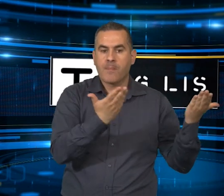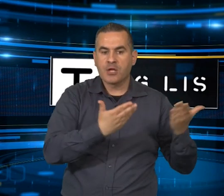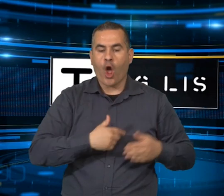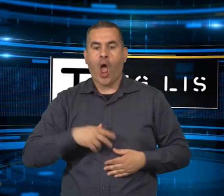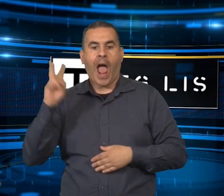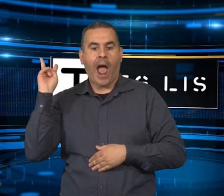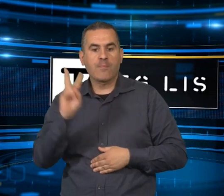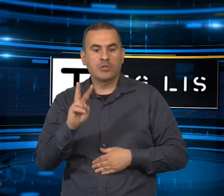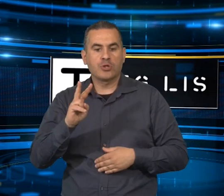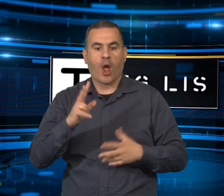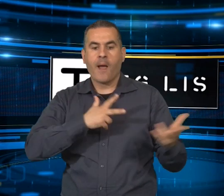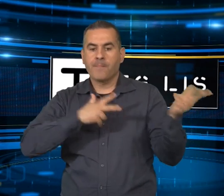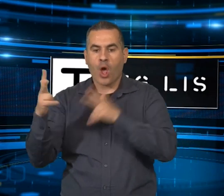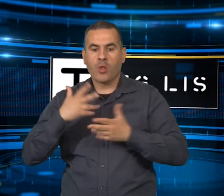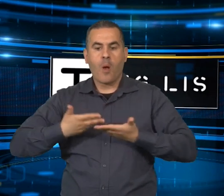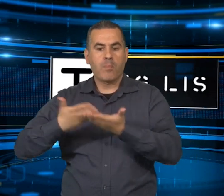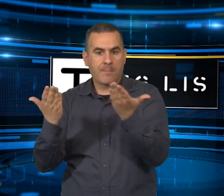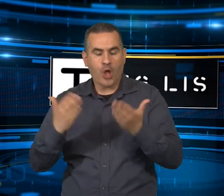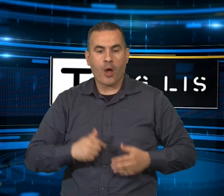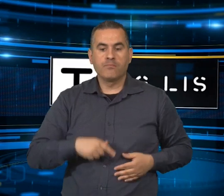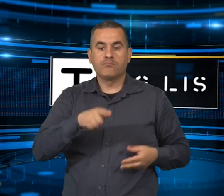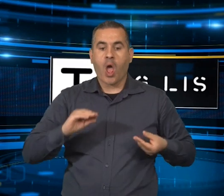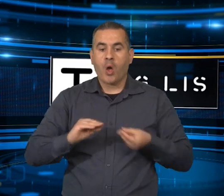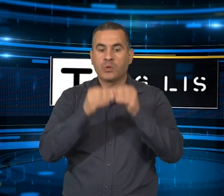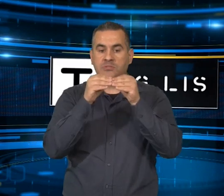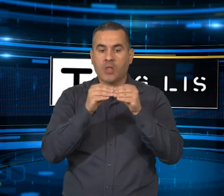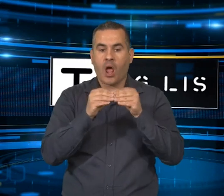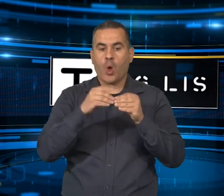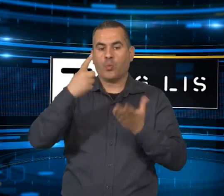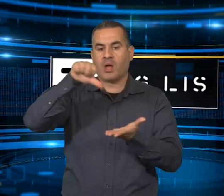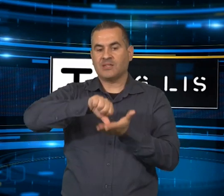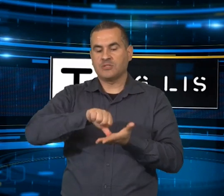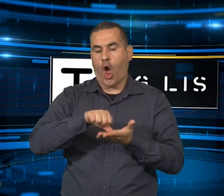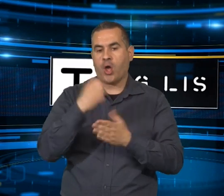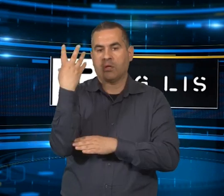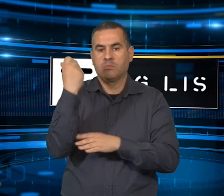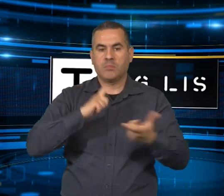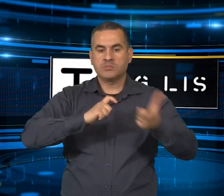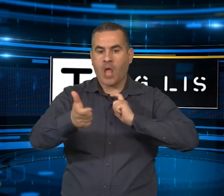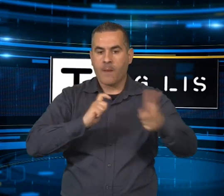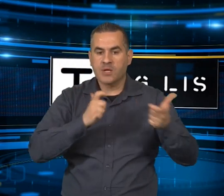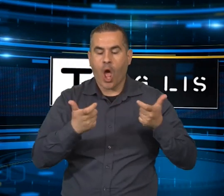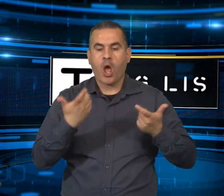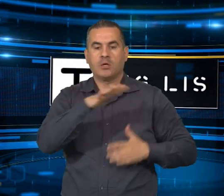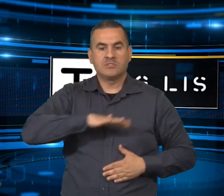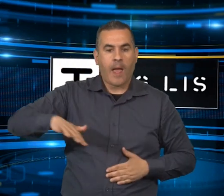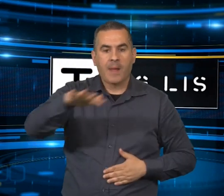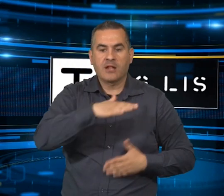'arrivo e partenza degli autobus urbani e extraurbani, per i taxi e per i parcheggi dei mezzi privati con una capienza per 55